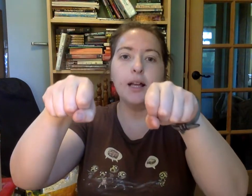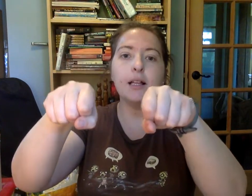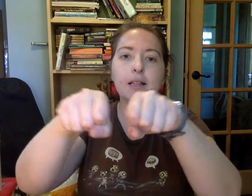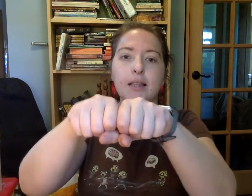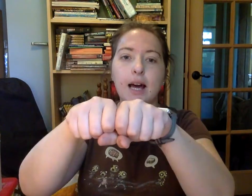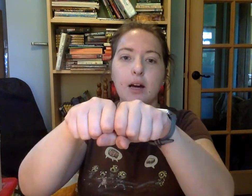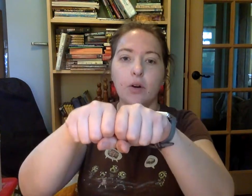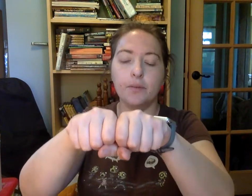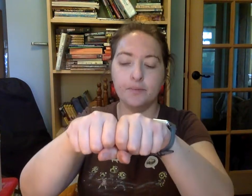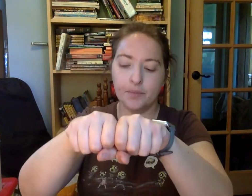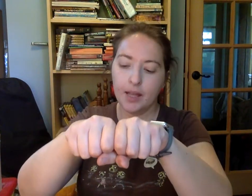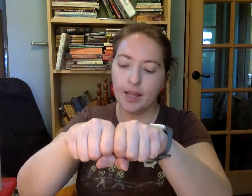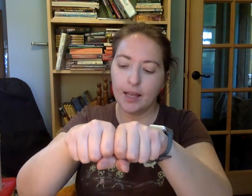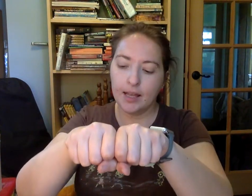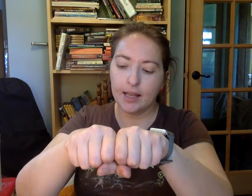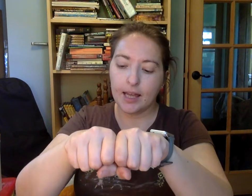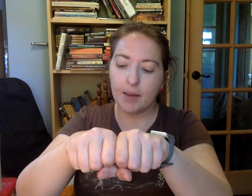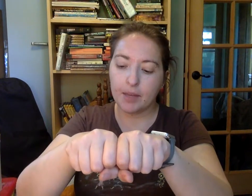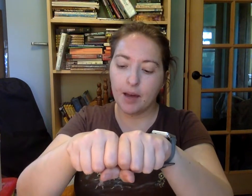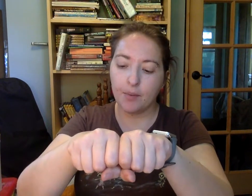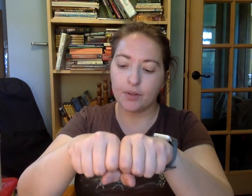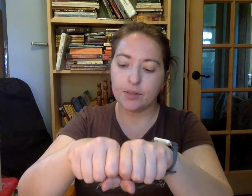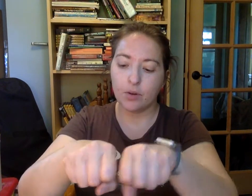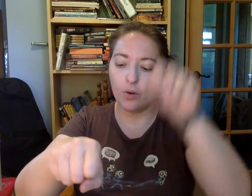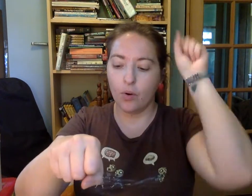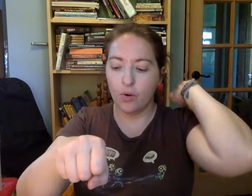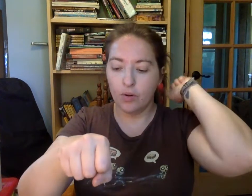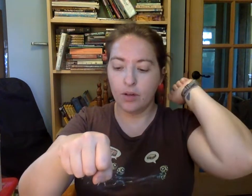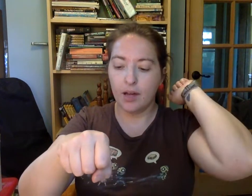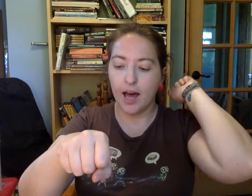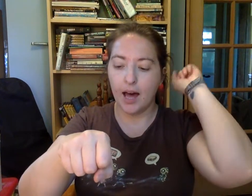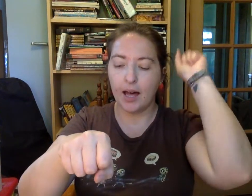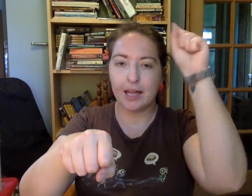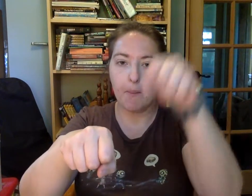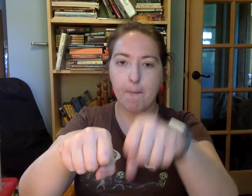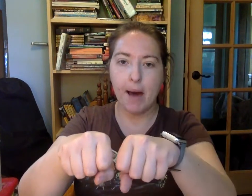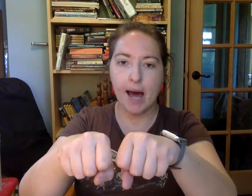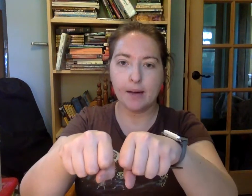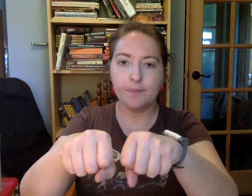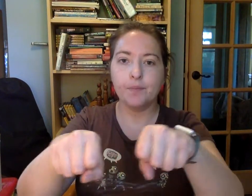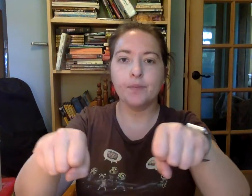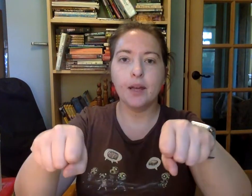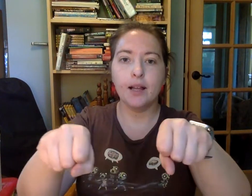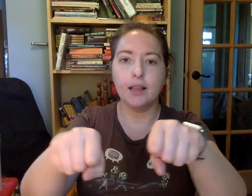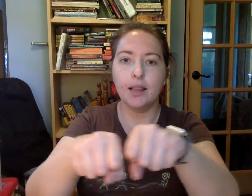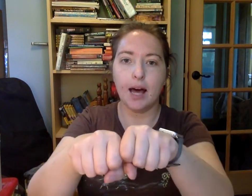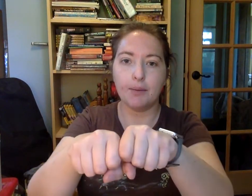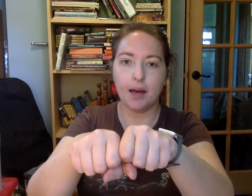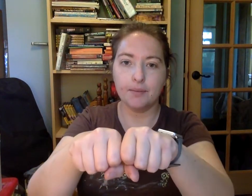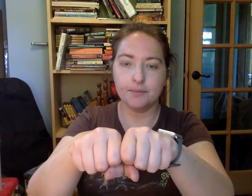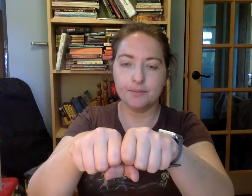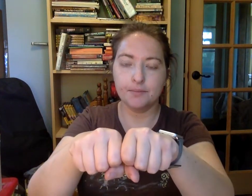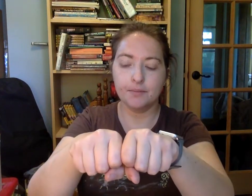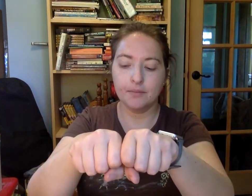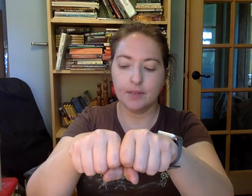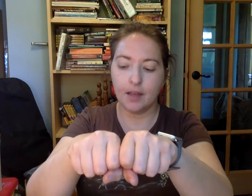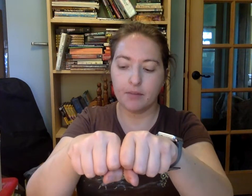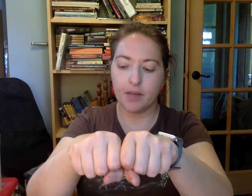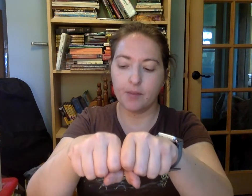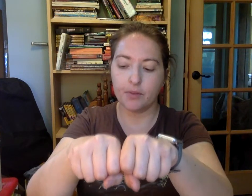Lago. Cambiamos go a ba. Lava. Cambiamos